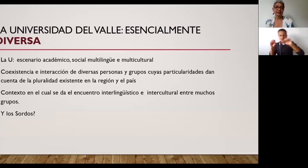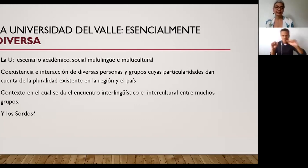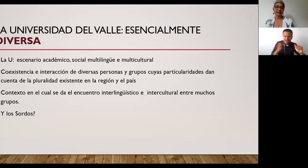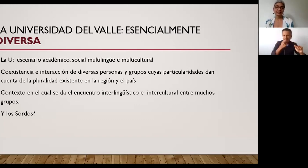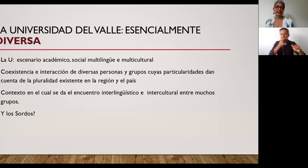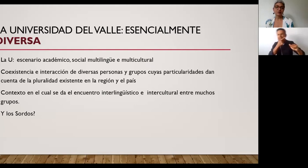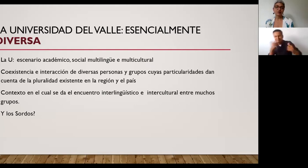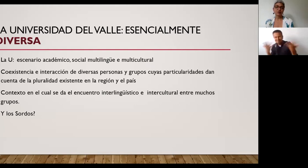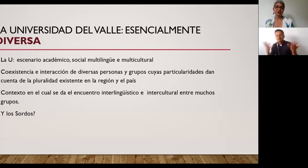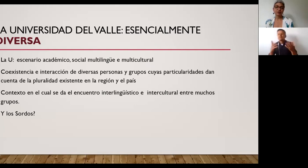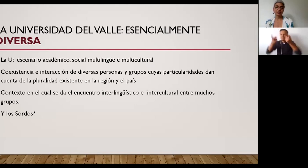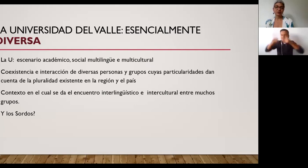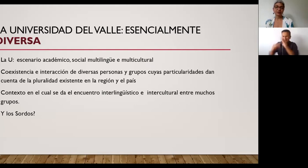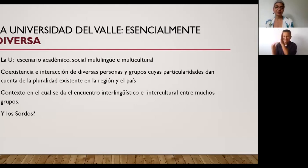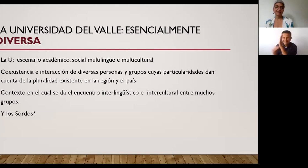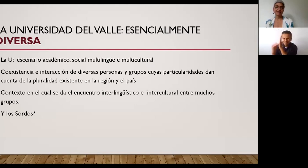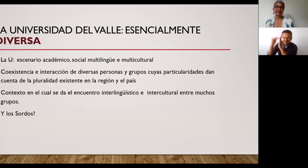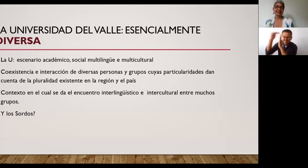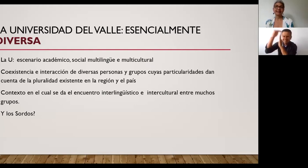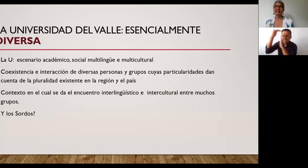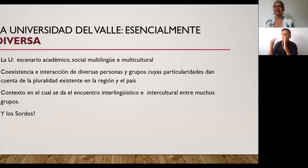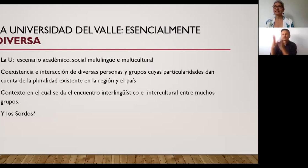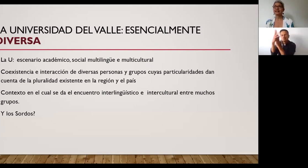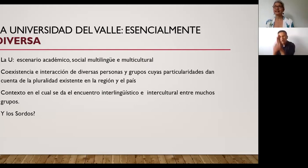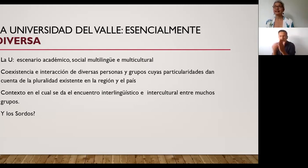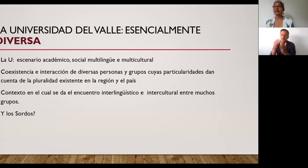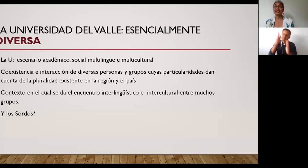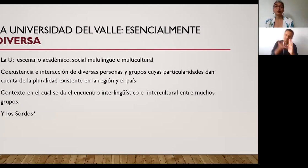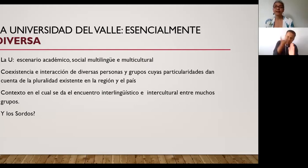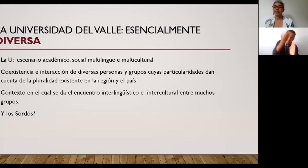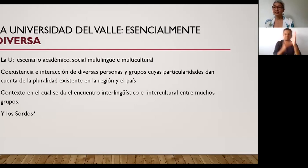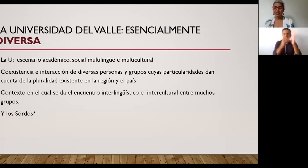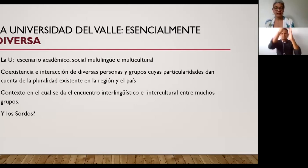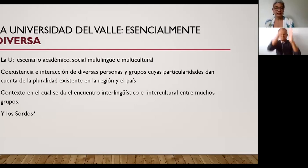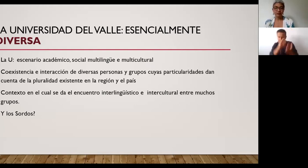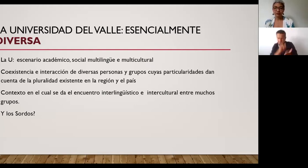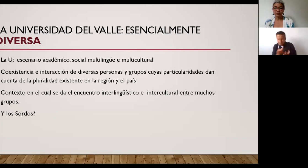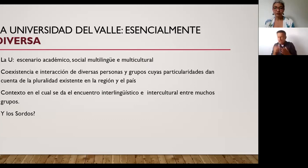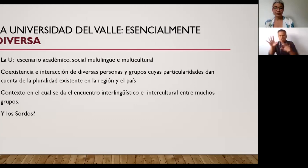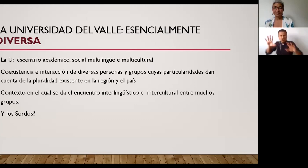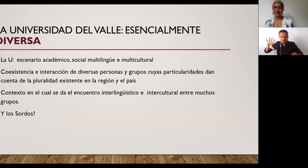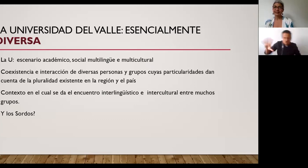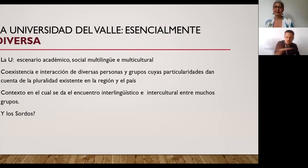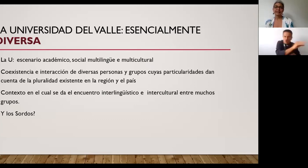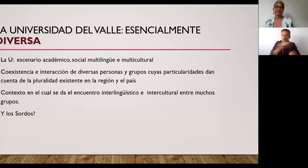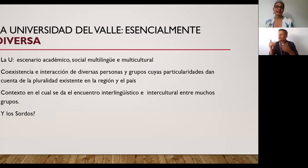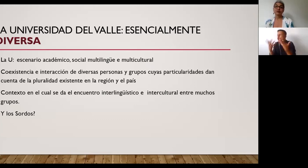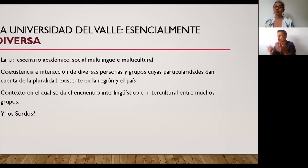que conforman nuestra comunidad universitaria el origen de nuestros estudiantes las